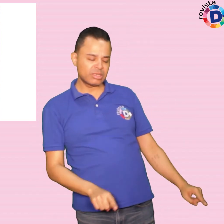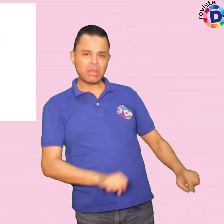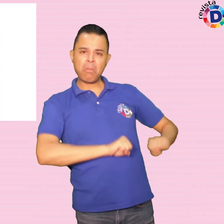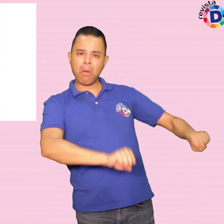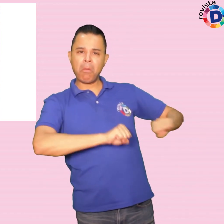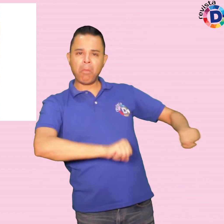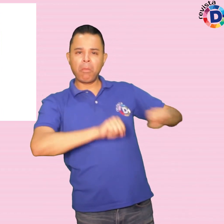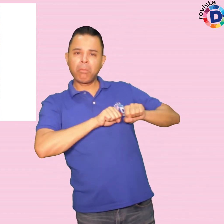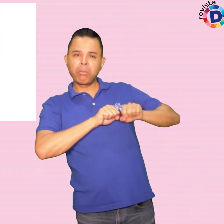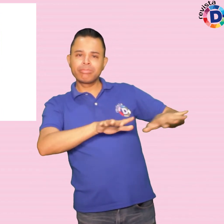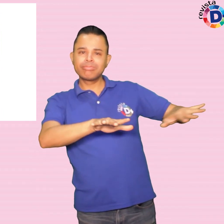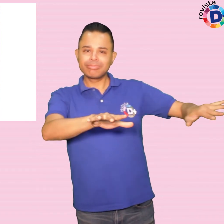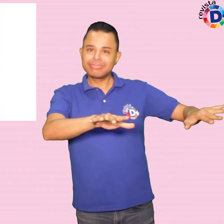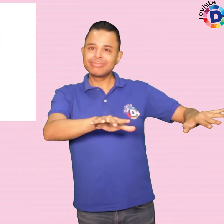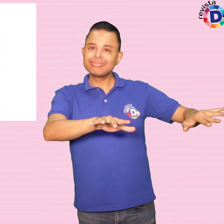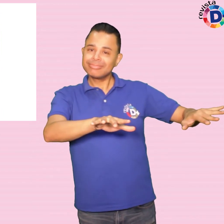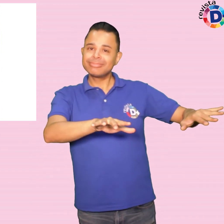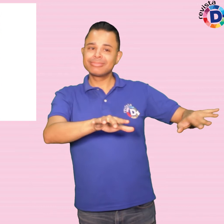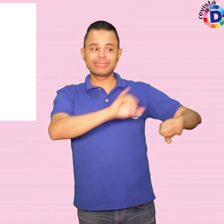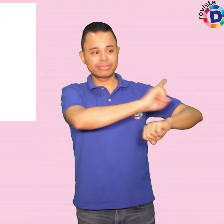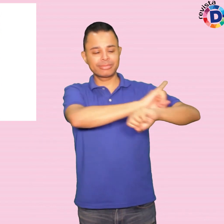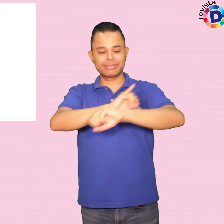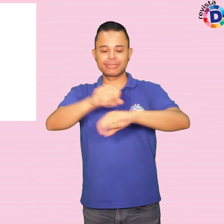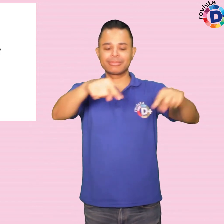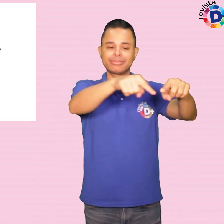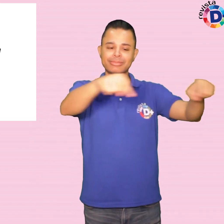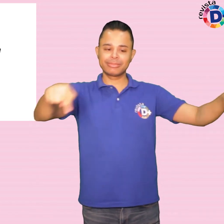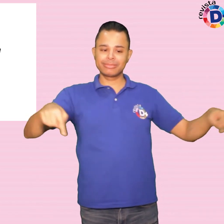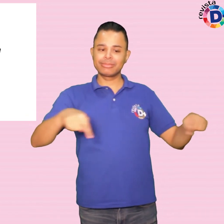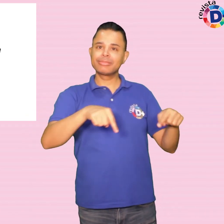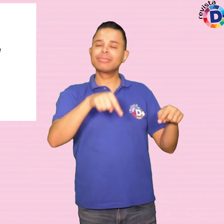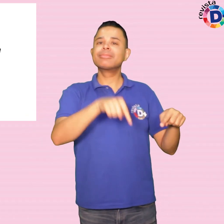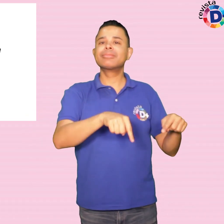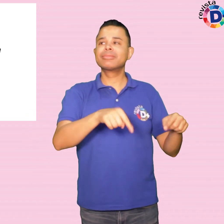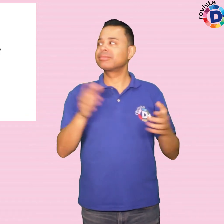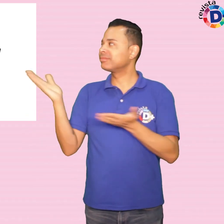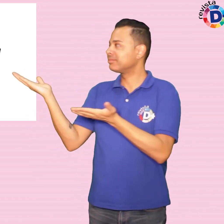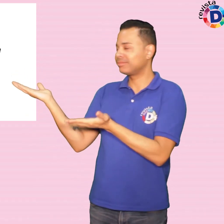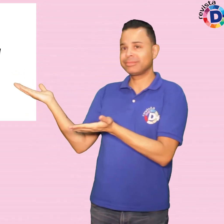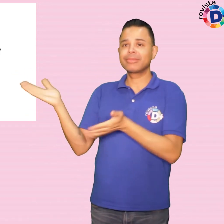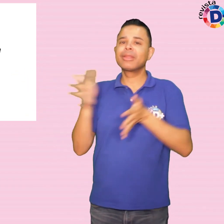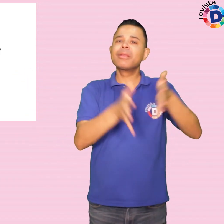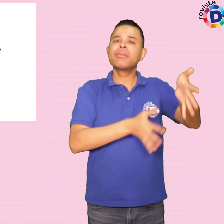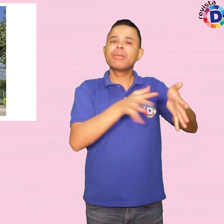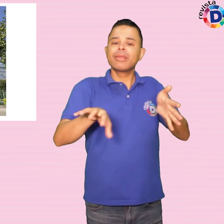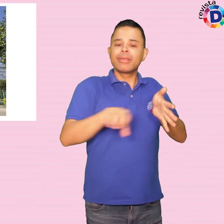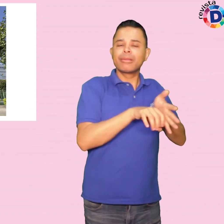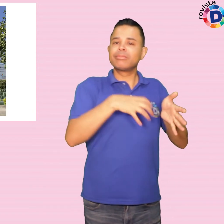som, no módulo da exposição que se chama Mãos que Ouvem. Inaugurado